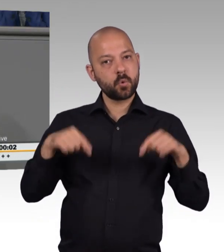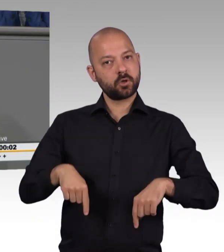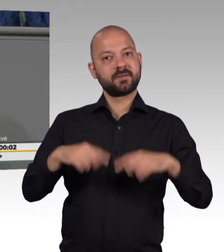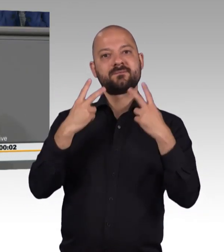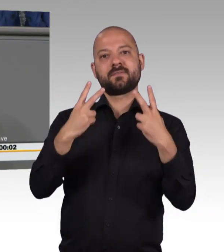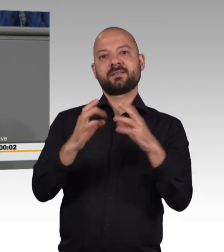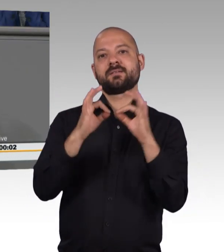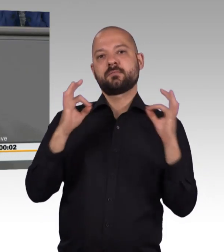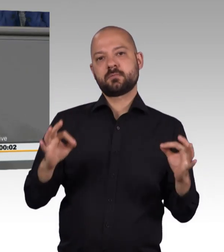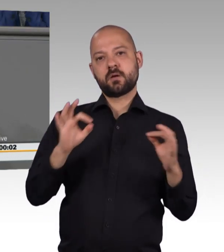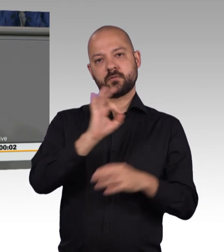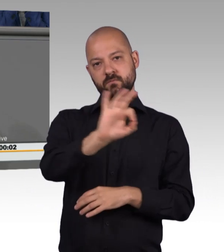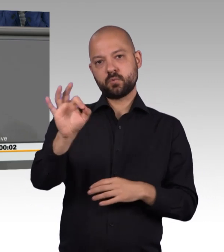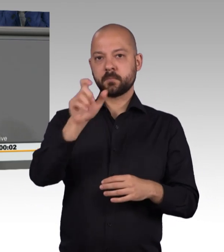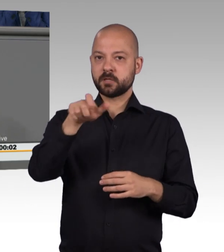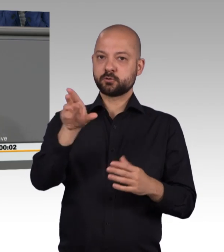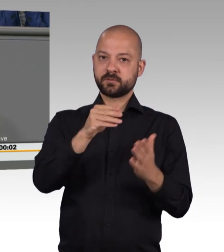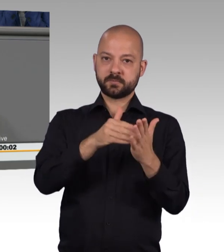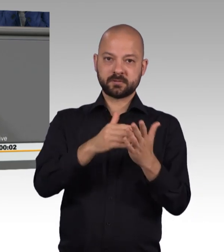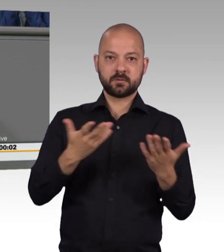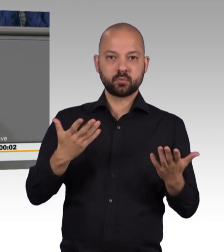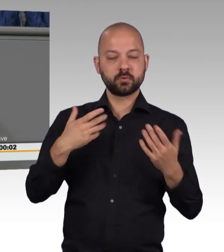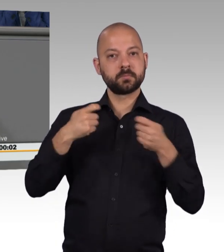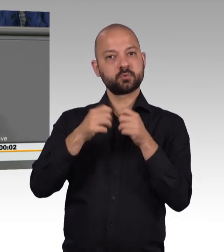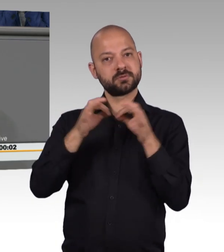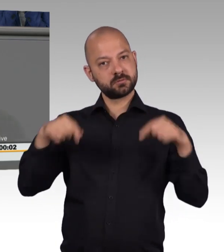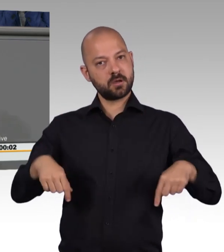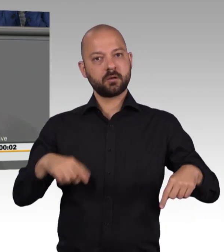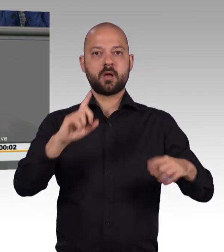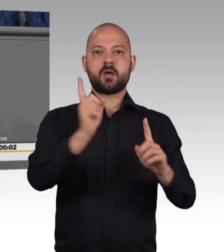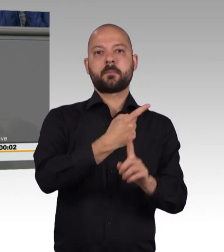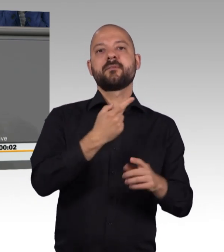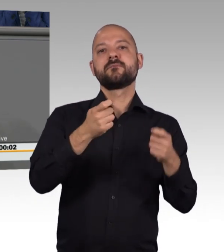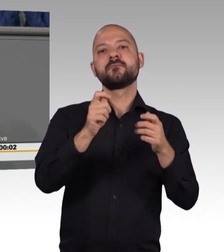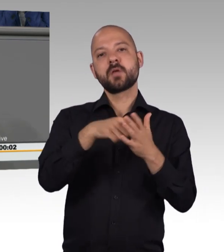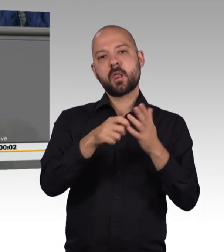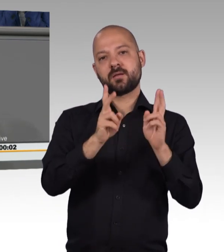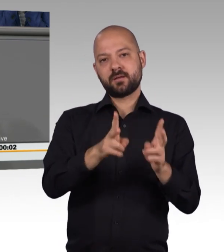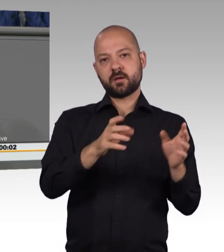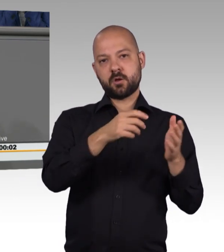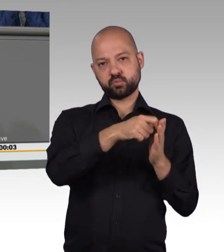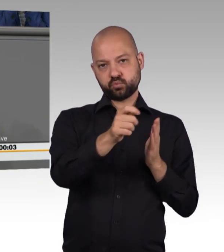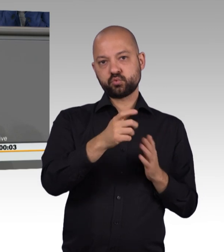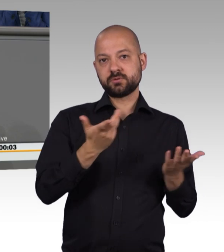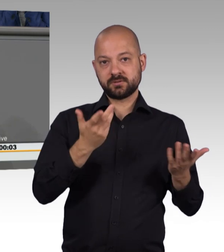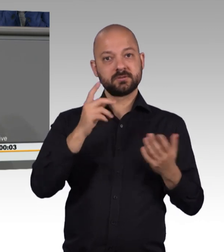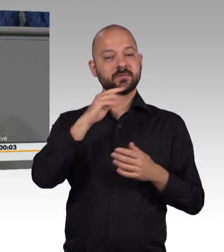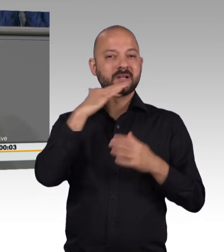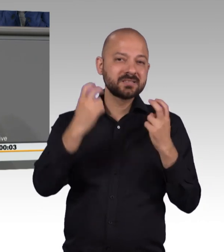Bundestag schafft die Wahlrechtsausschüsse ab. Es hat viele Sitzungen, Treffen und Diskussionen gegeben, um dieses Ziel zu erreichen. daher